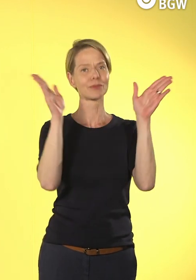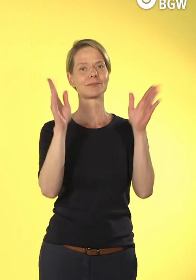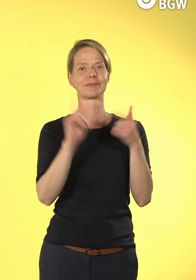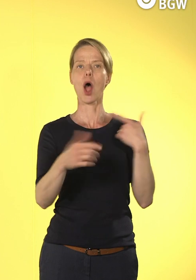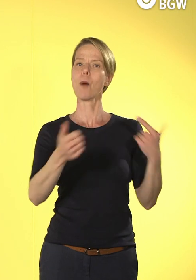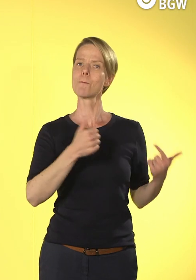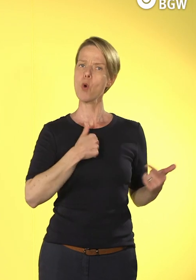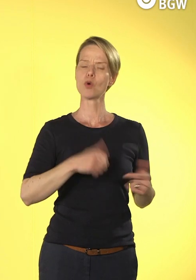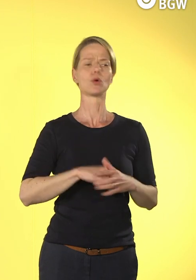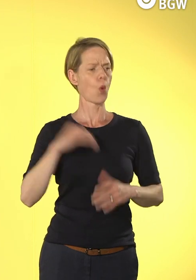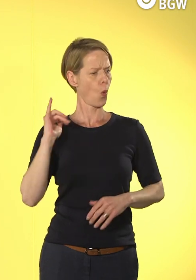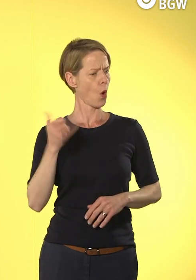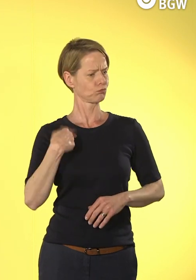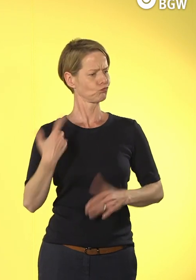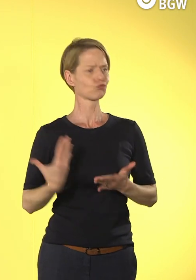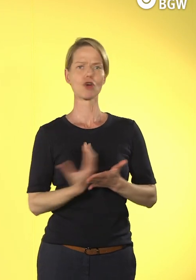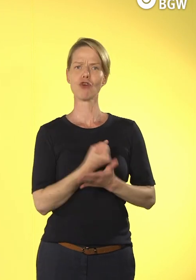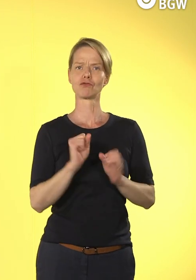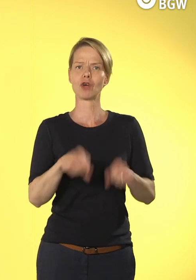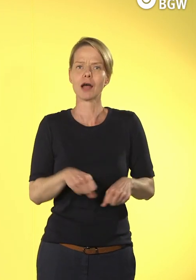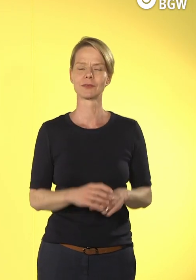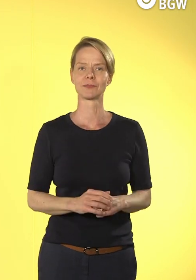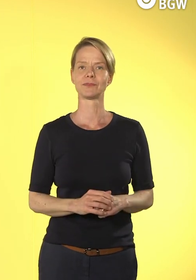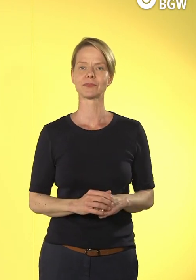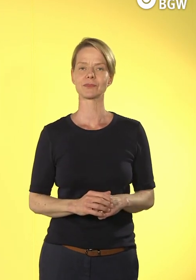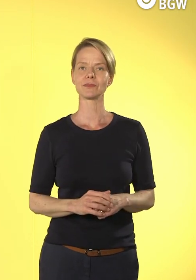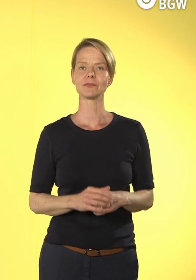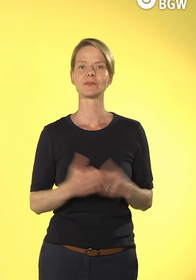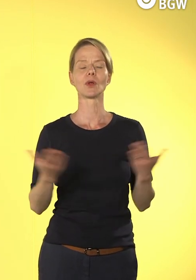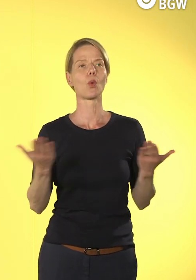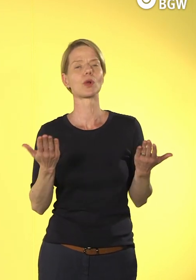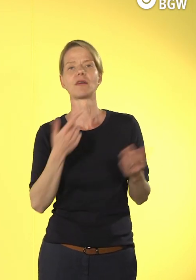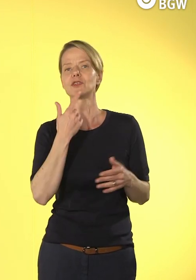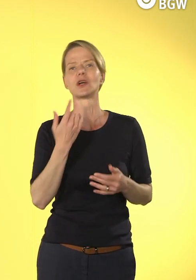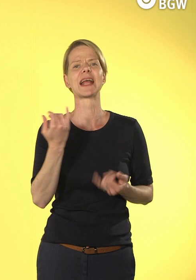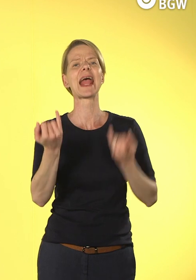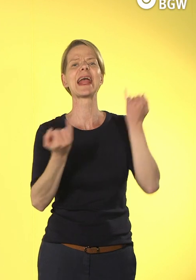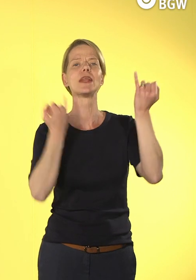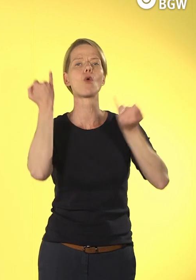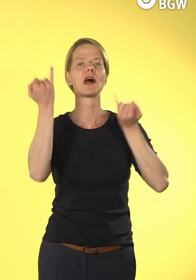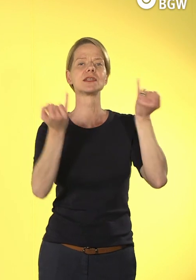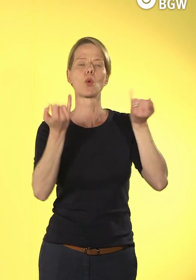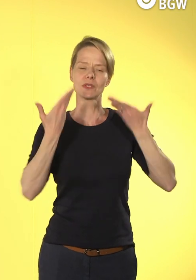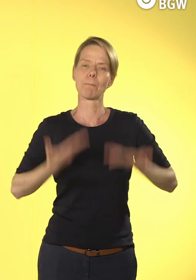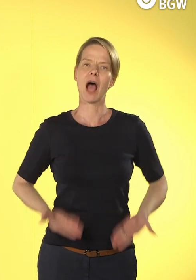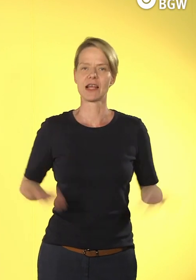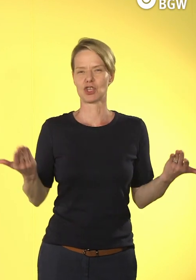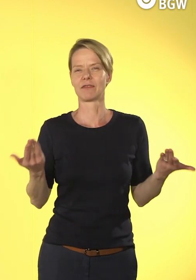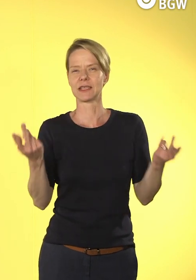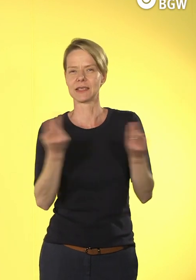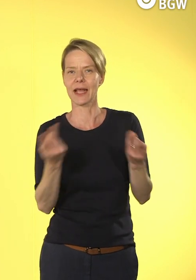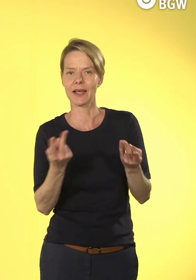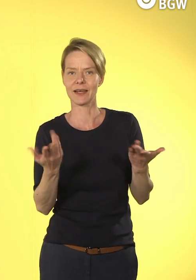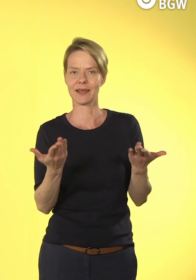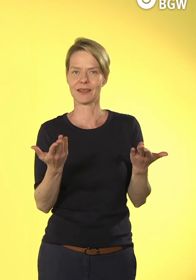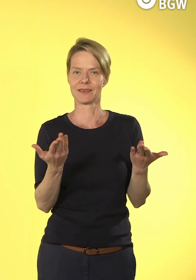auch einfordern kann und einfordern sollte. Innovationsbereitschaft, das, was der Weiser auch ein Stück weit meint. Verbesserung für